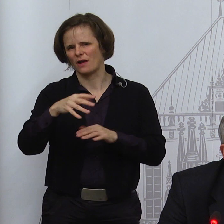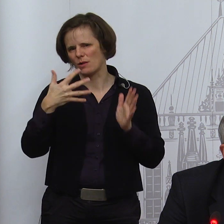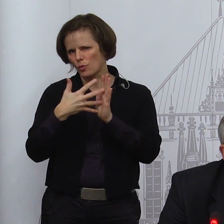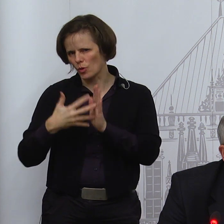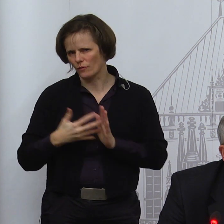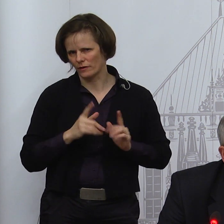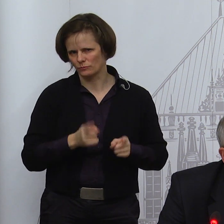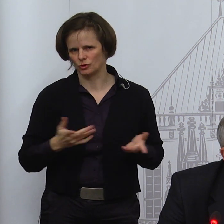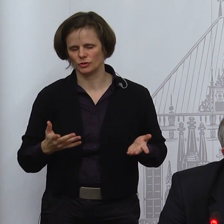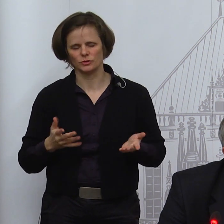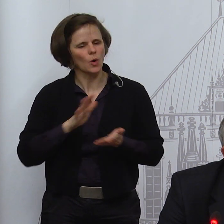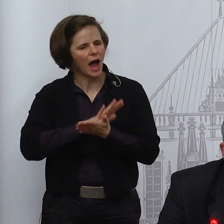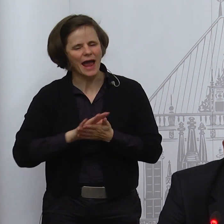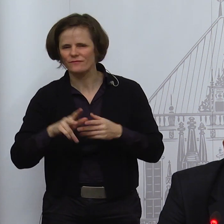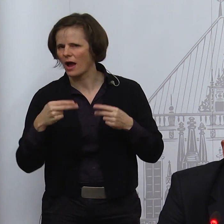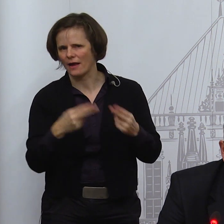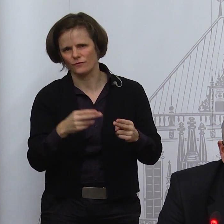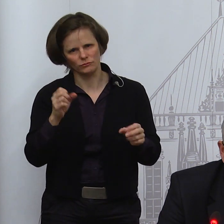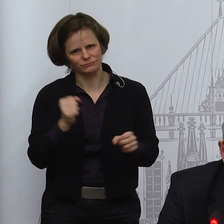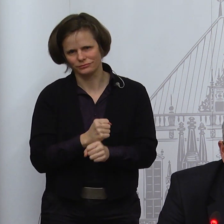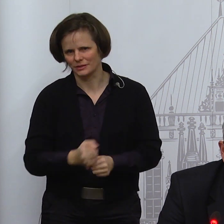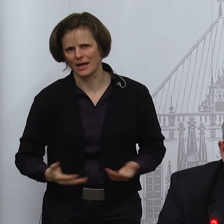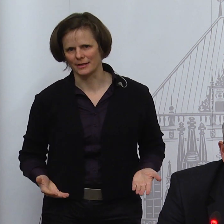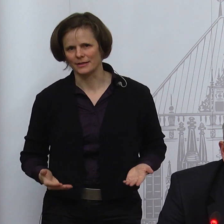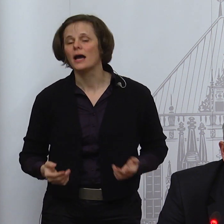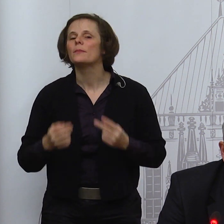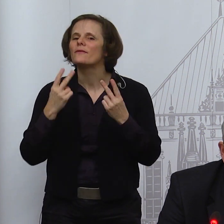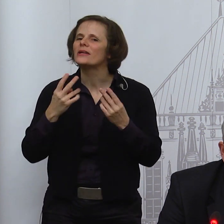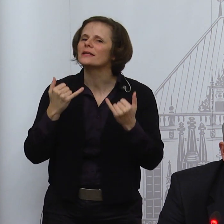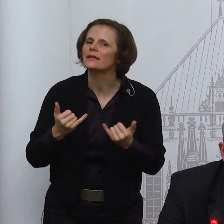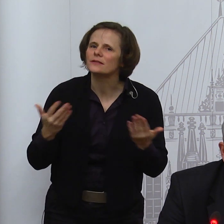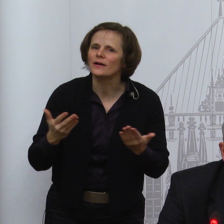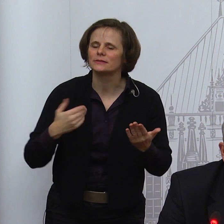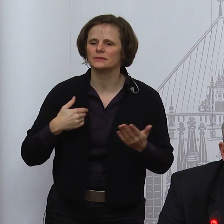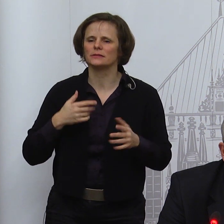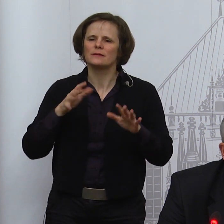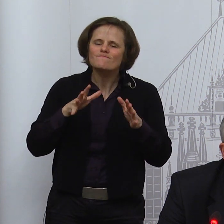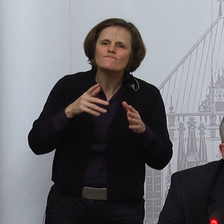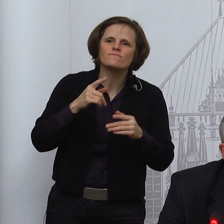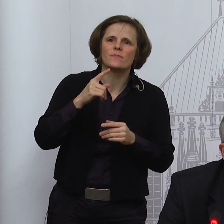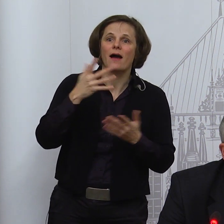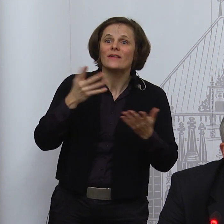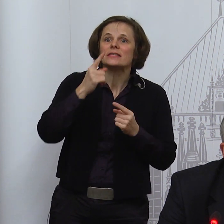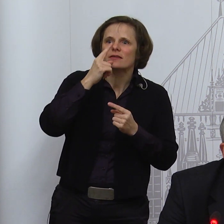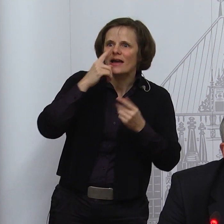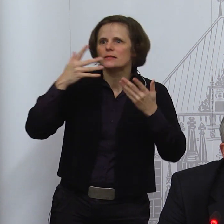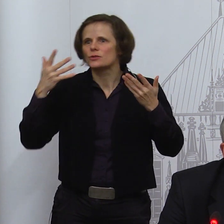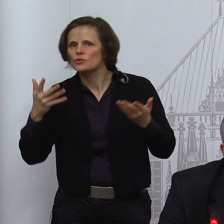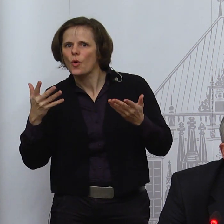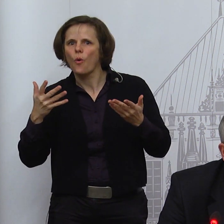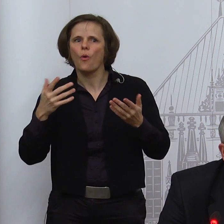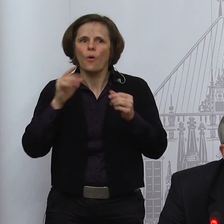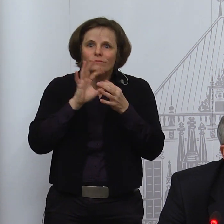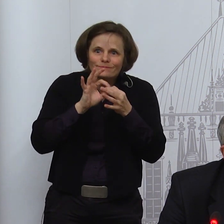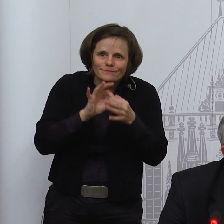auch geben. Das Entscheidende ist, sich jetzt nicht an den Zweifelsfragen aufzuhängen, sondern in den ganz, ganz vielen